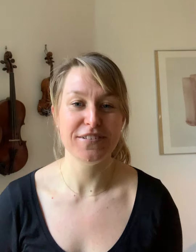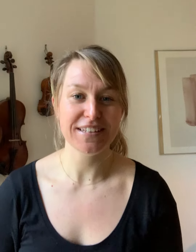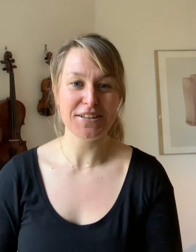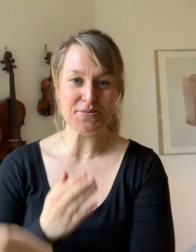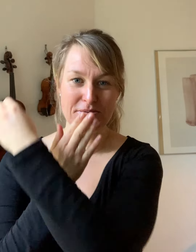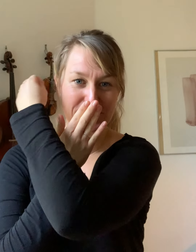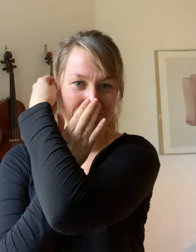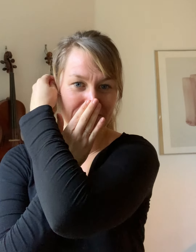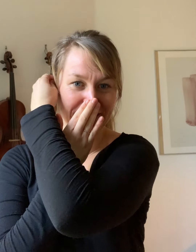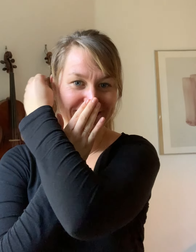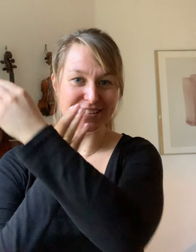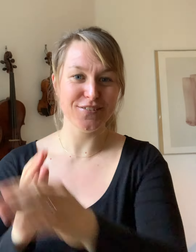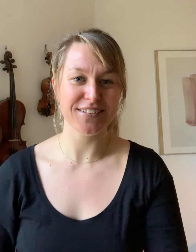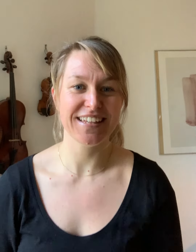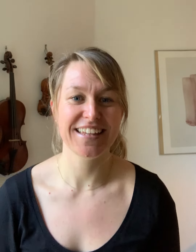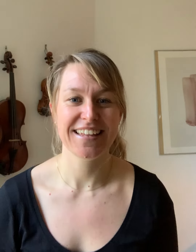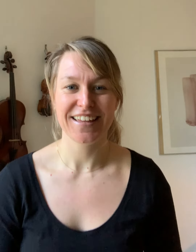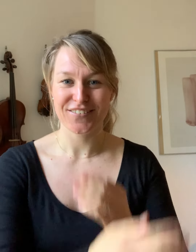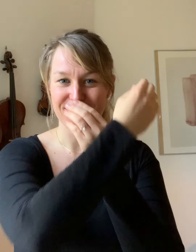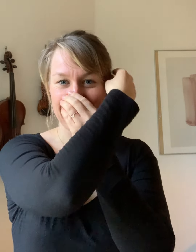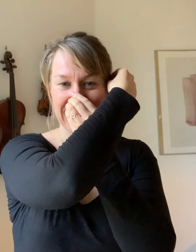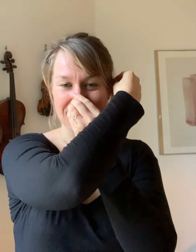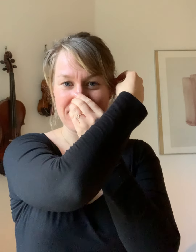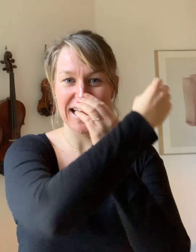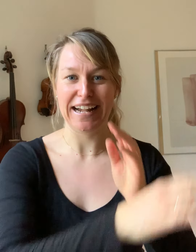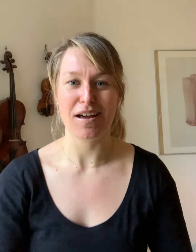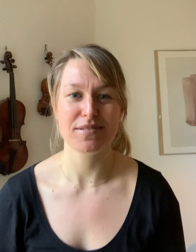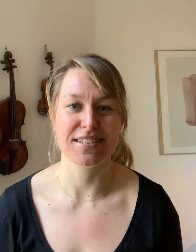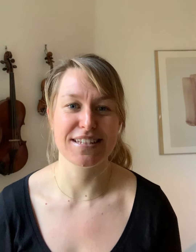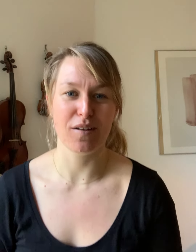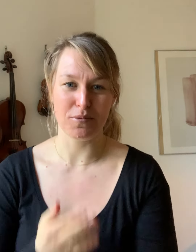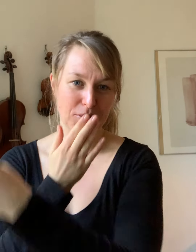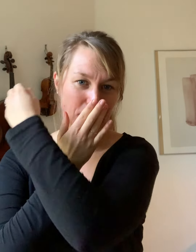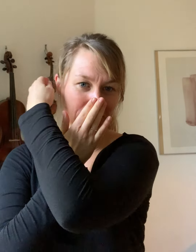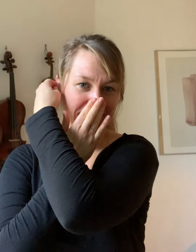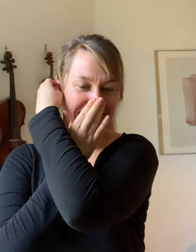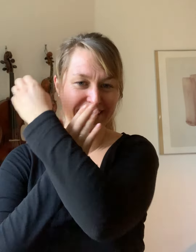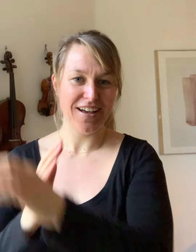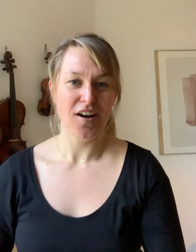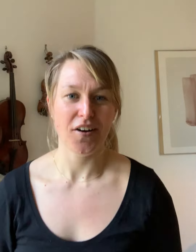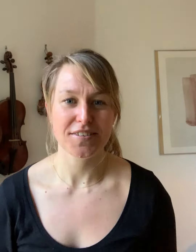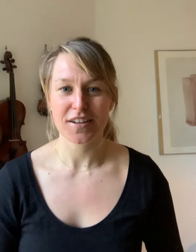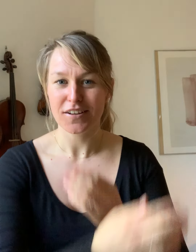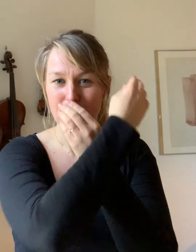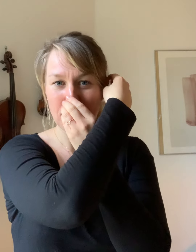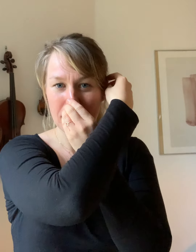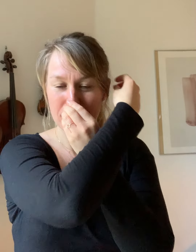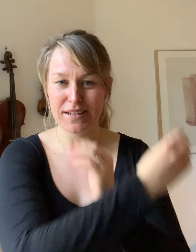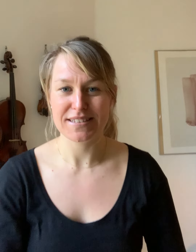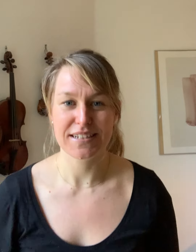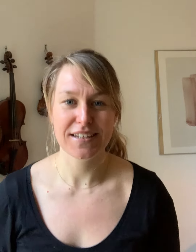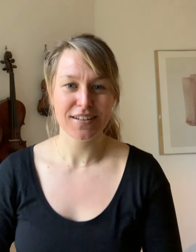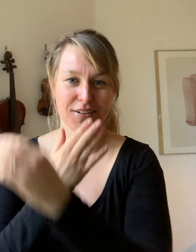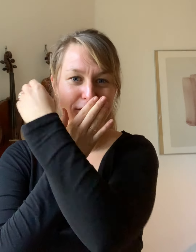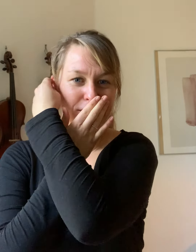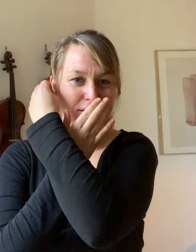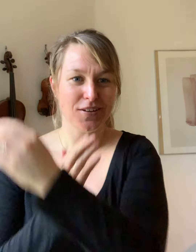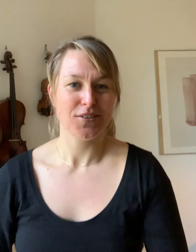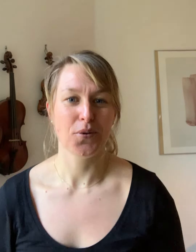ved med at skifte for hver gang man har klappet sig selv på lårene. Og så jo bedre man bliver til det, jo